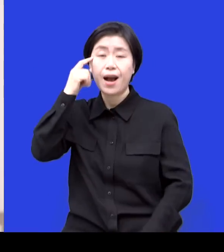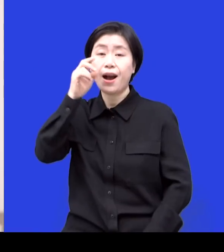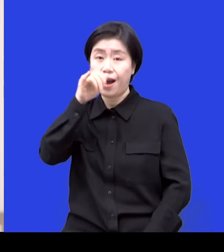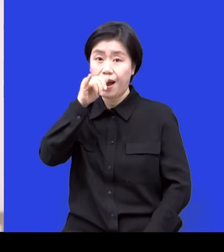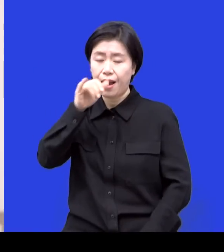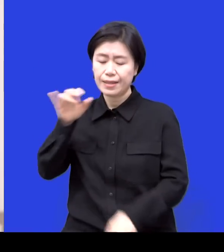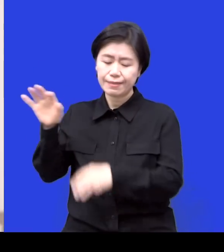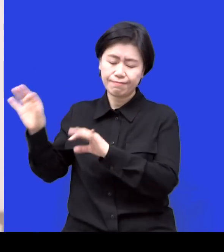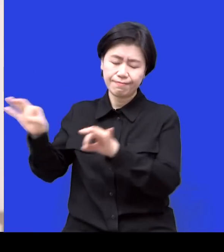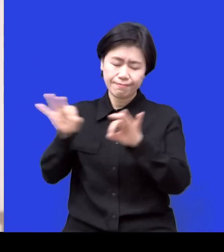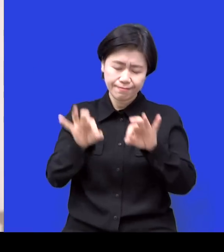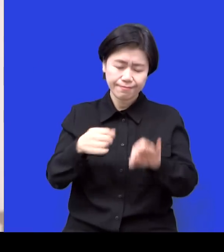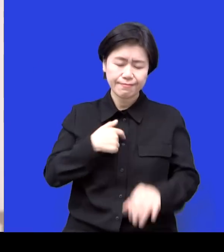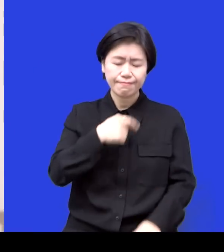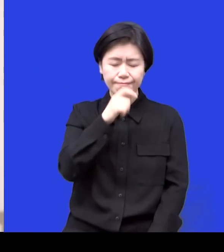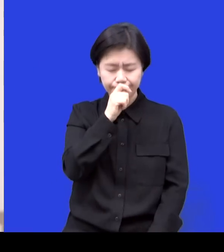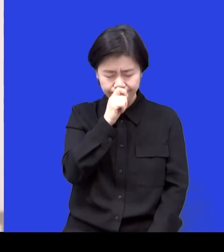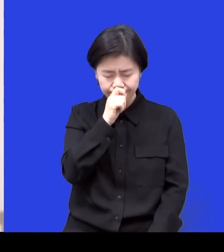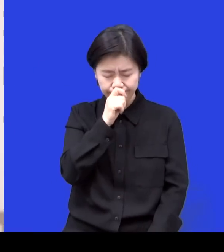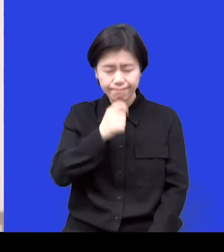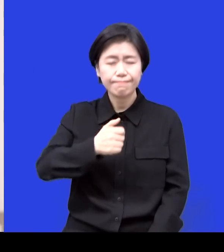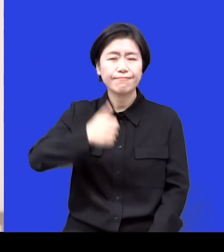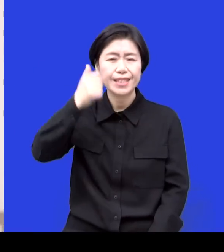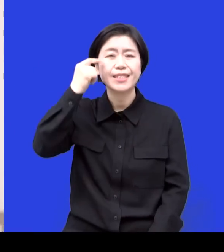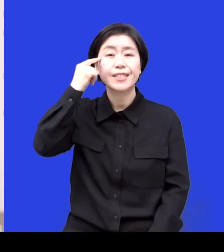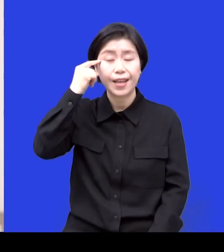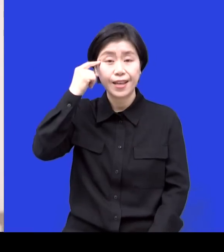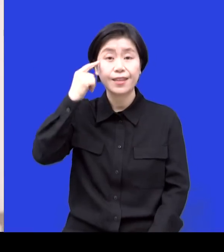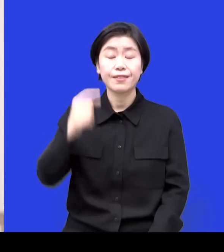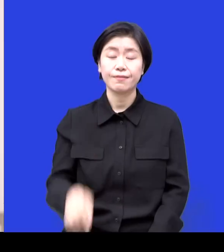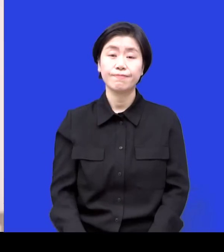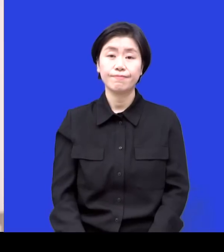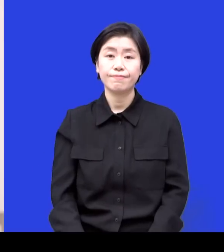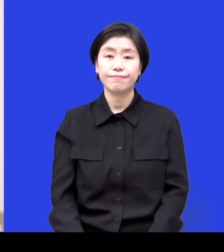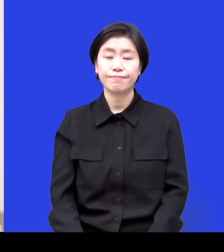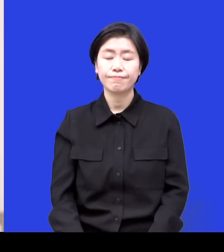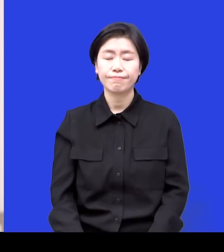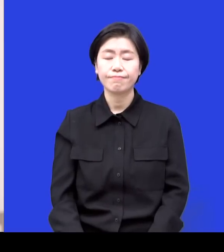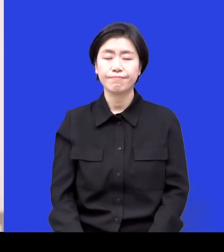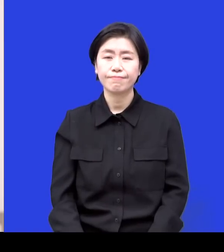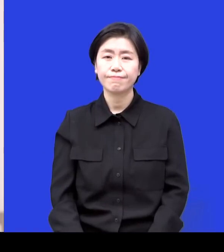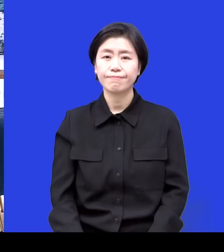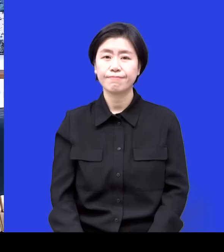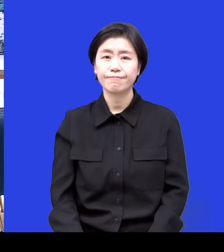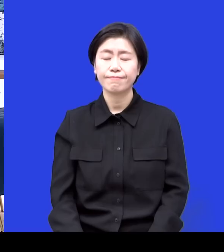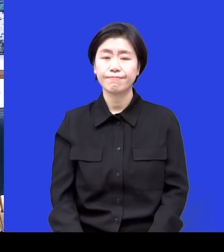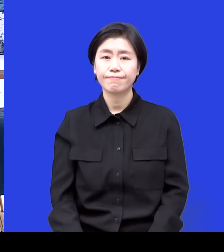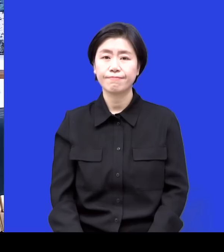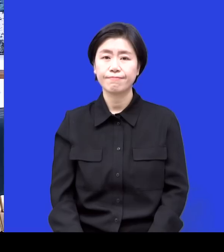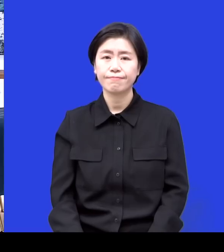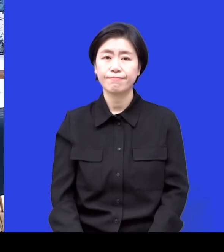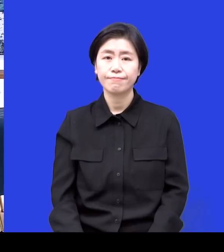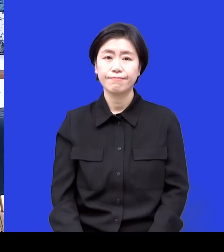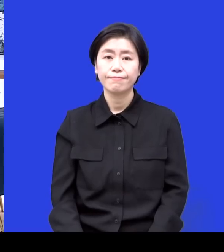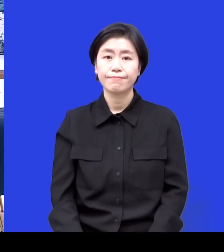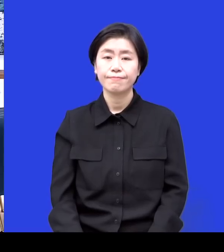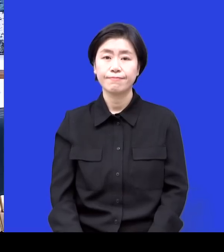얘기했던 예수님에 대한 묵상하는 부분이 거기서 또 지혜를 주셔가지고 근데 아이들이 뭐 부동산